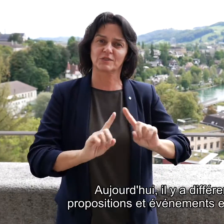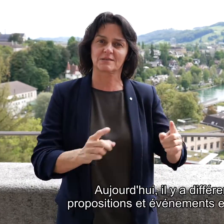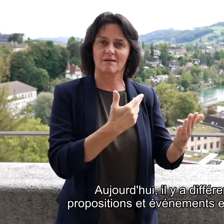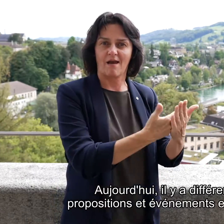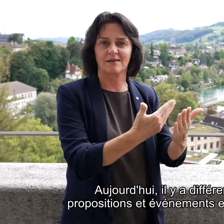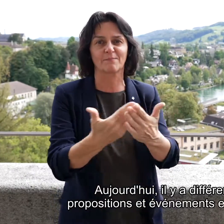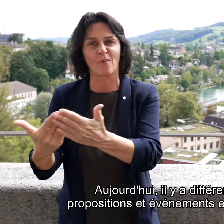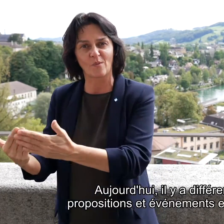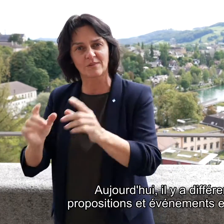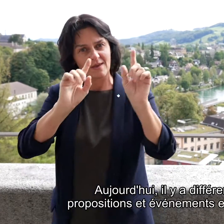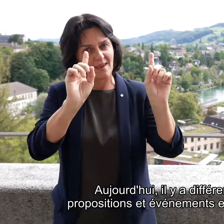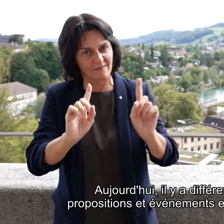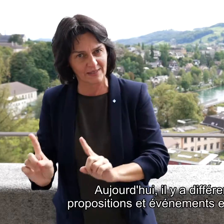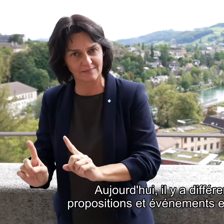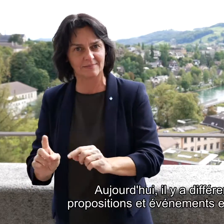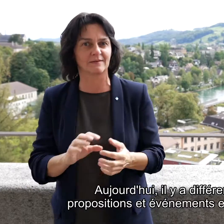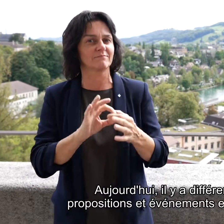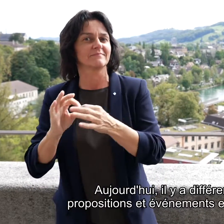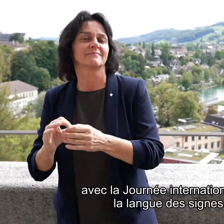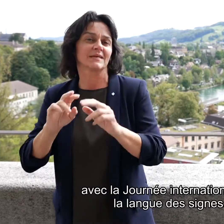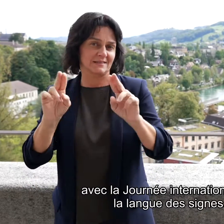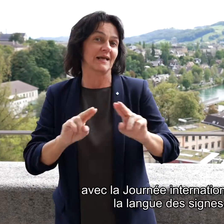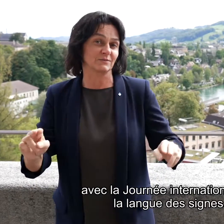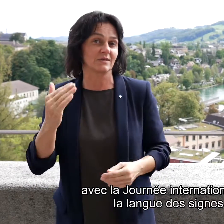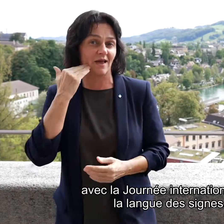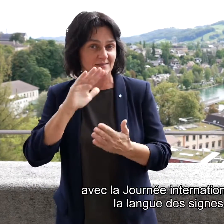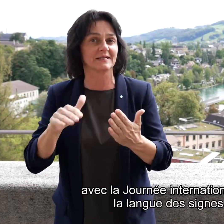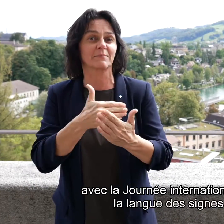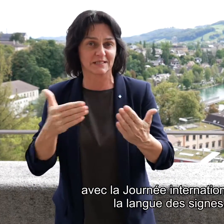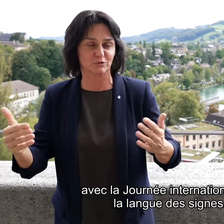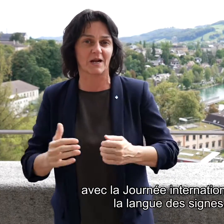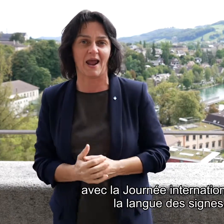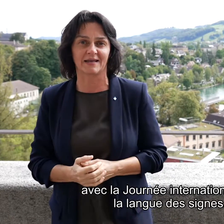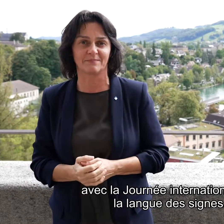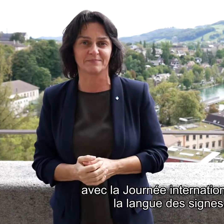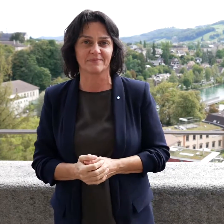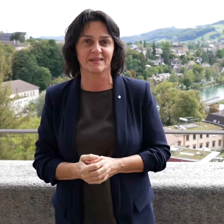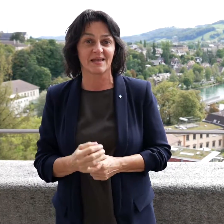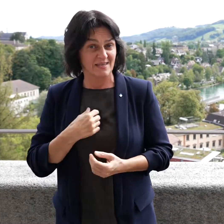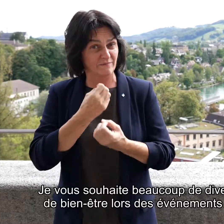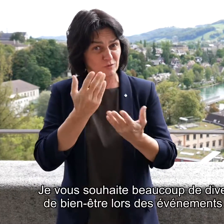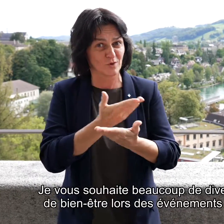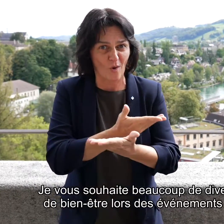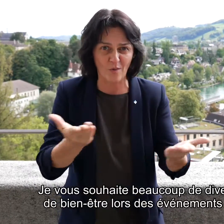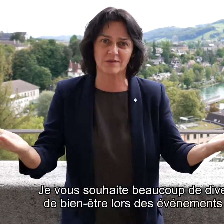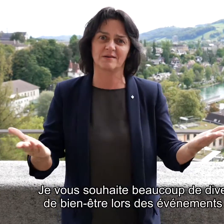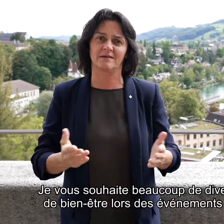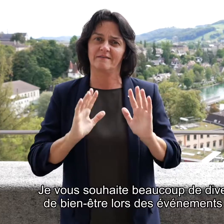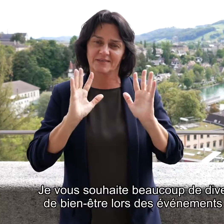Events im Zusammenhang mit dem Internationalen Tag der Gebärdensprache. Ich wünsche euch viel Spass und